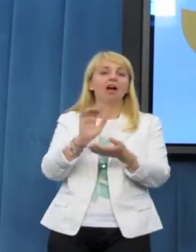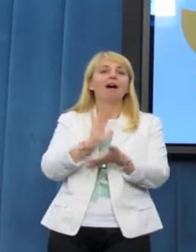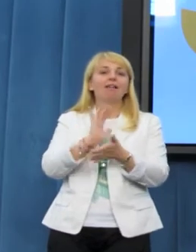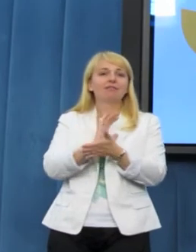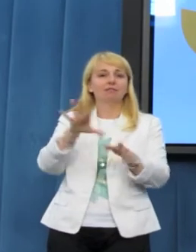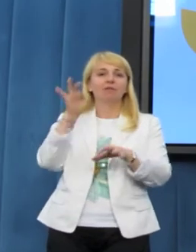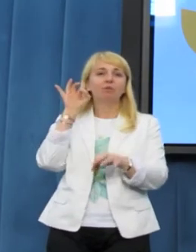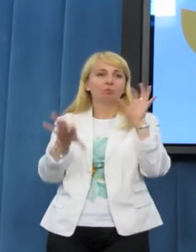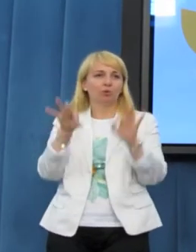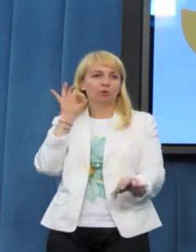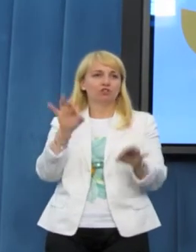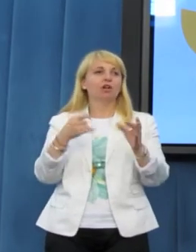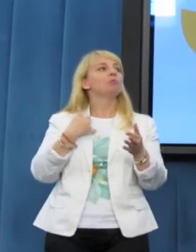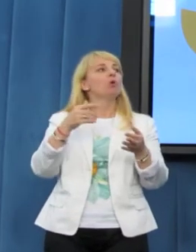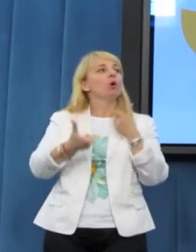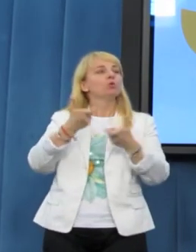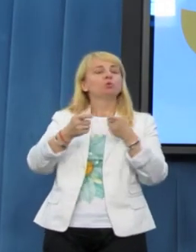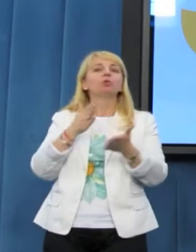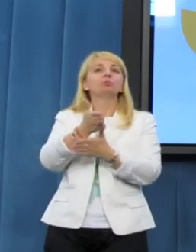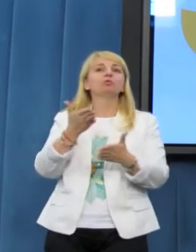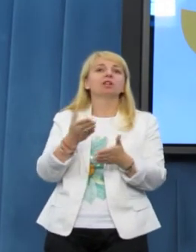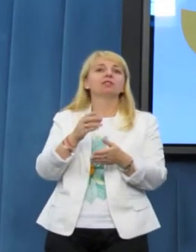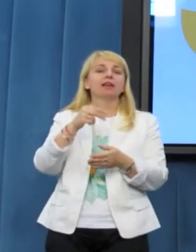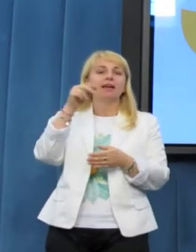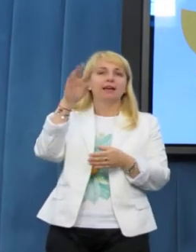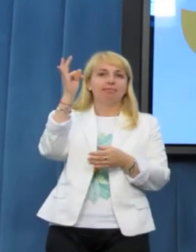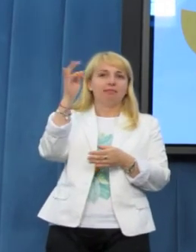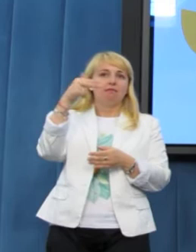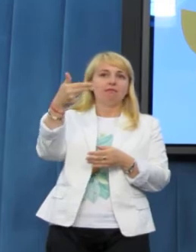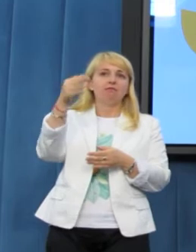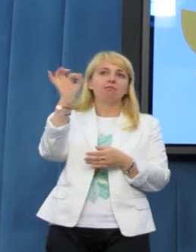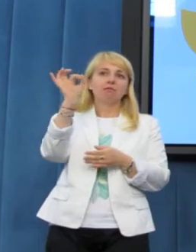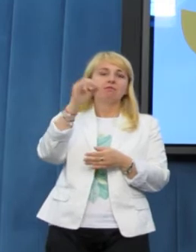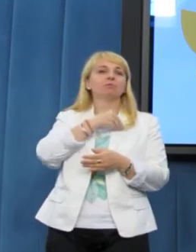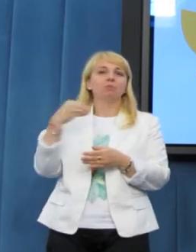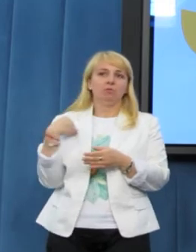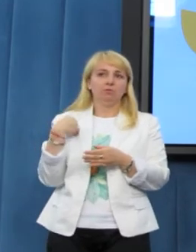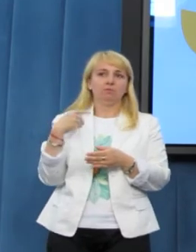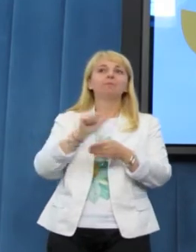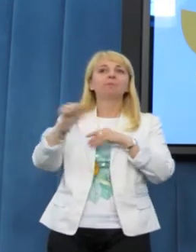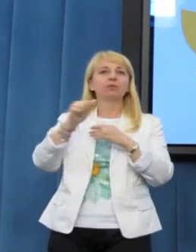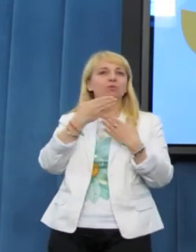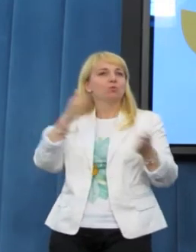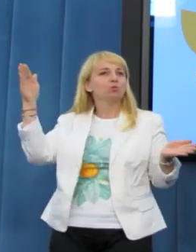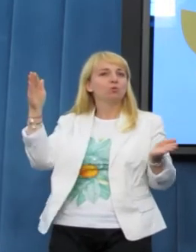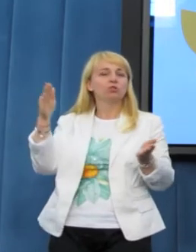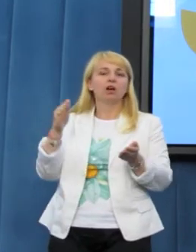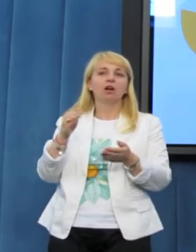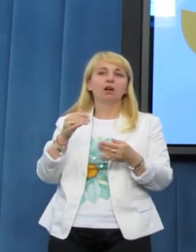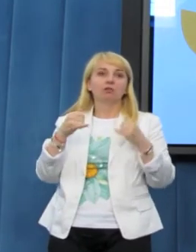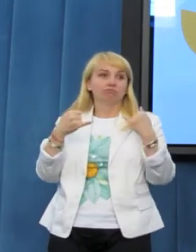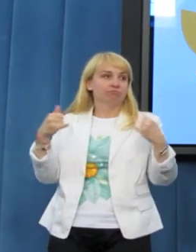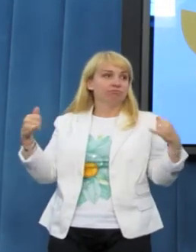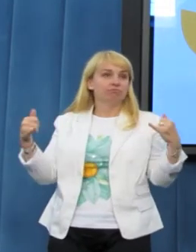przeprowadzony przez DNS Polska. I jest bardzo duża różnica, bo